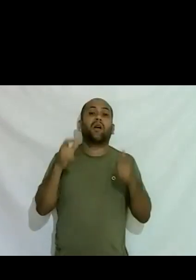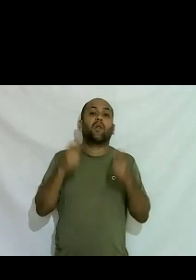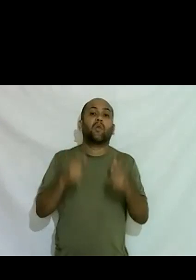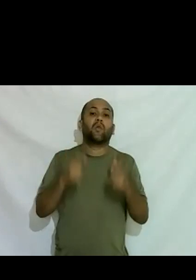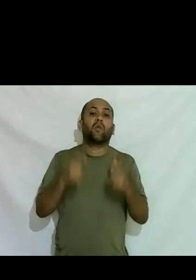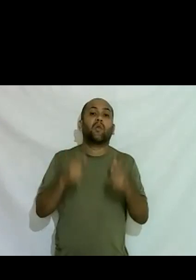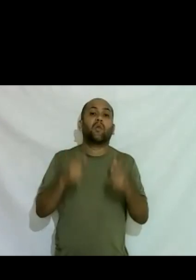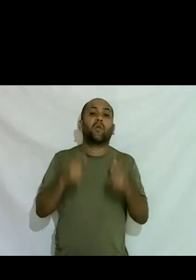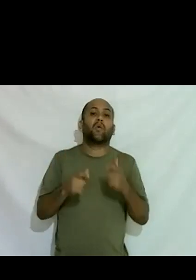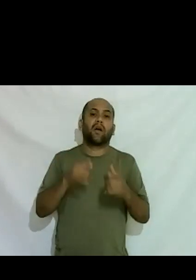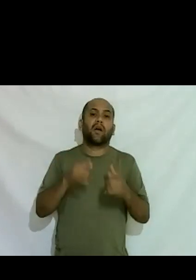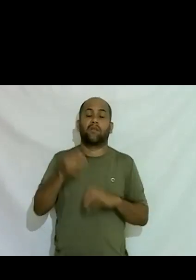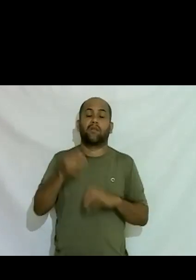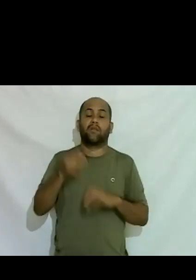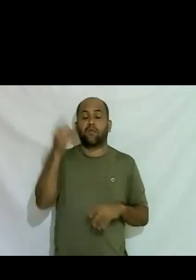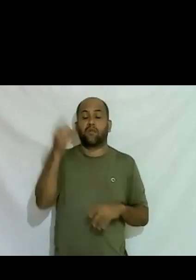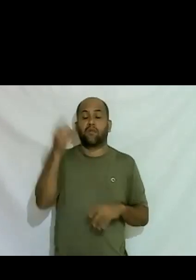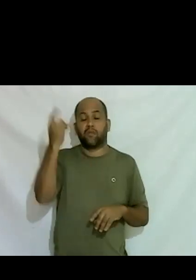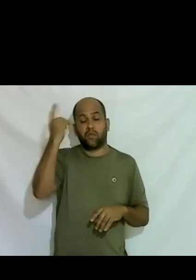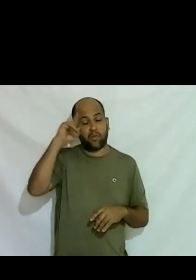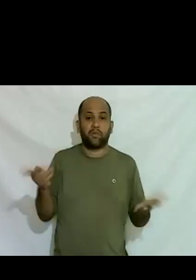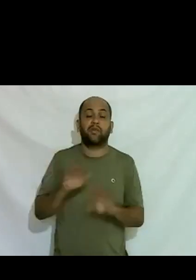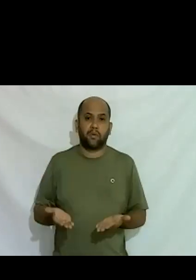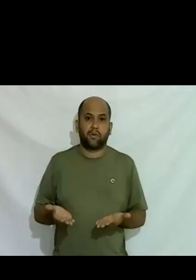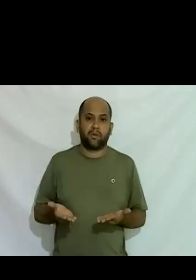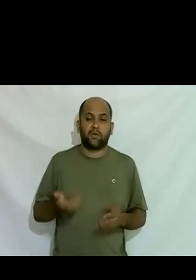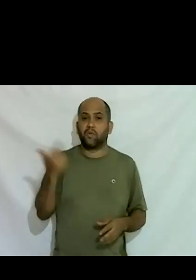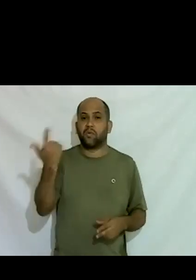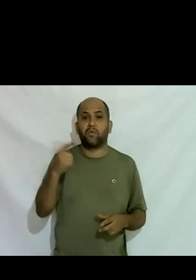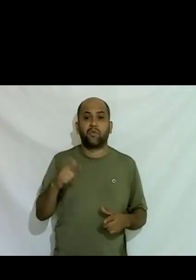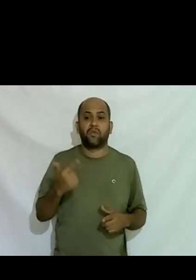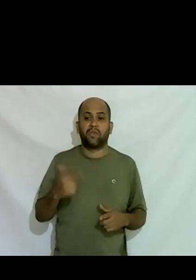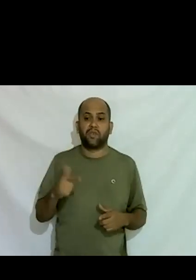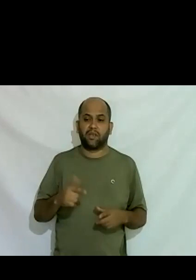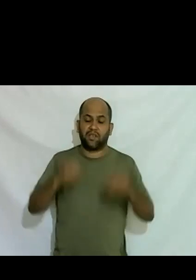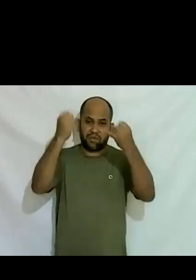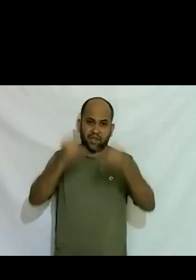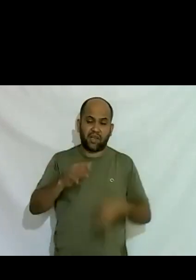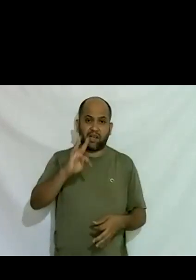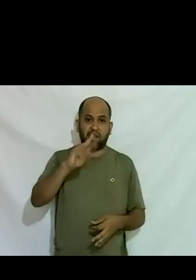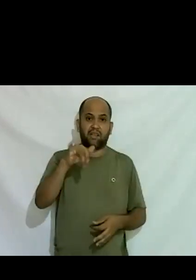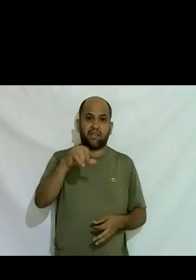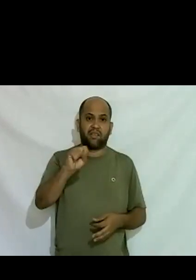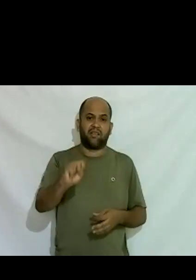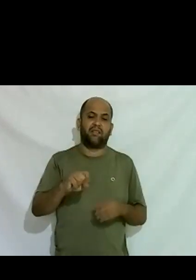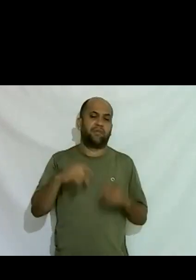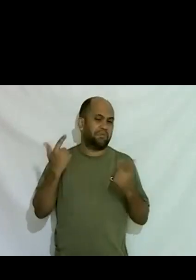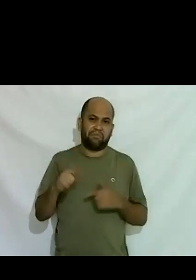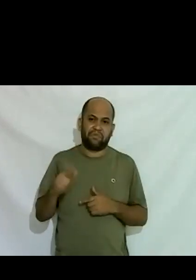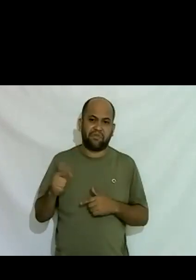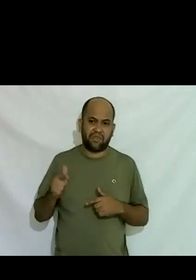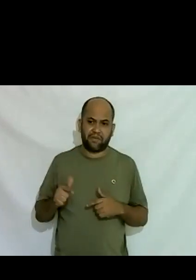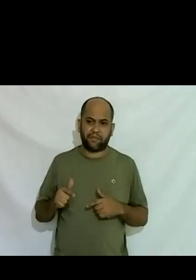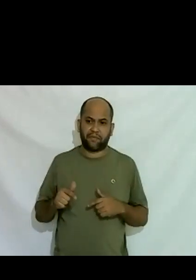eu não sabia o que acontecia comigo não existia se falar em trans não existia né se